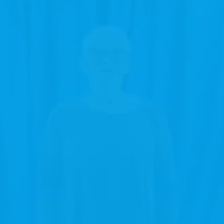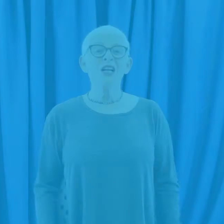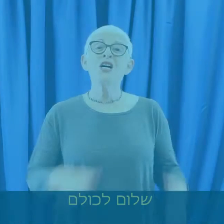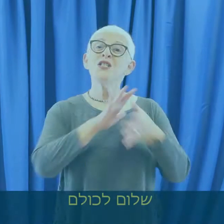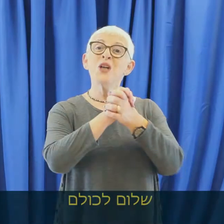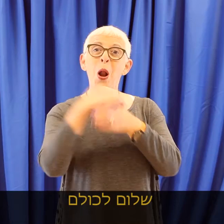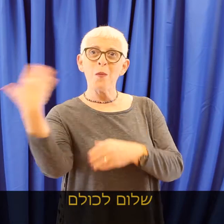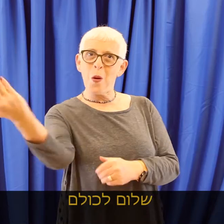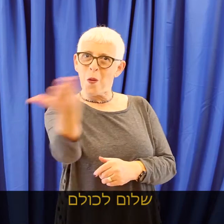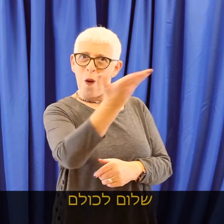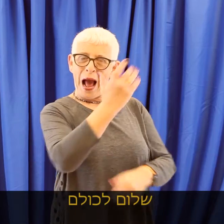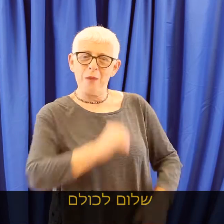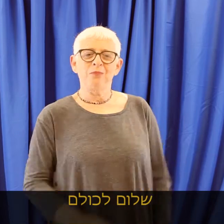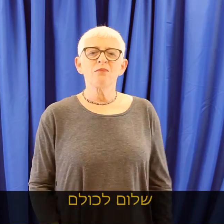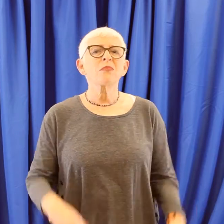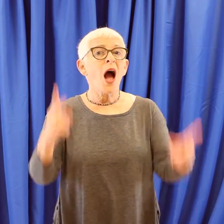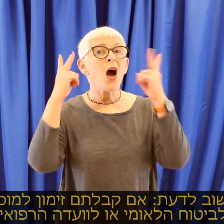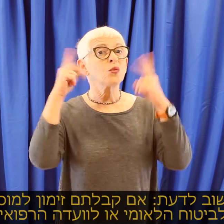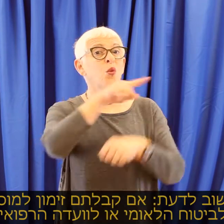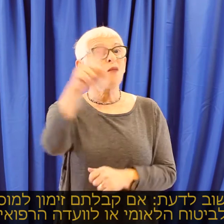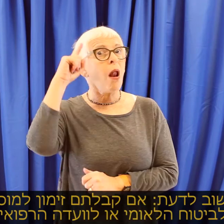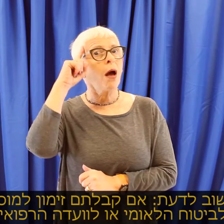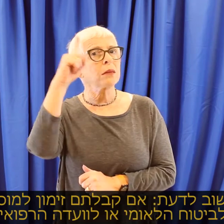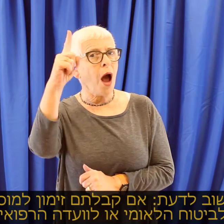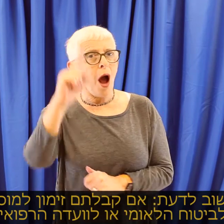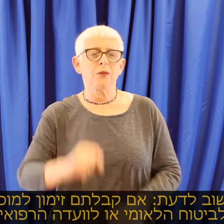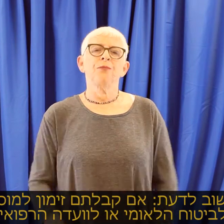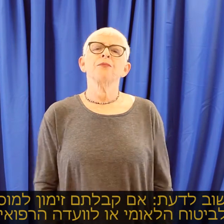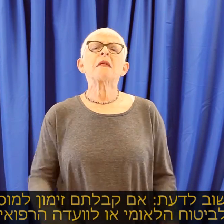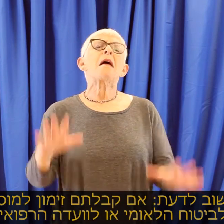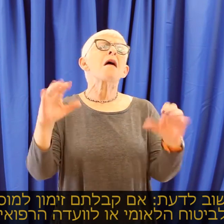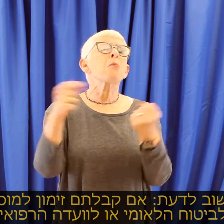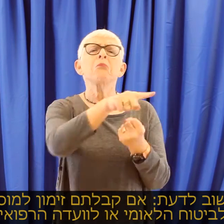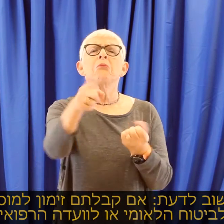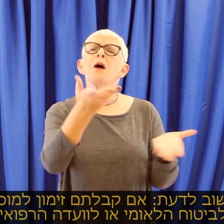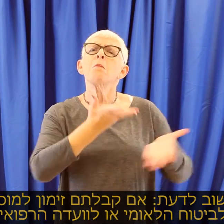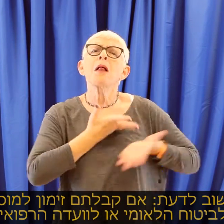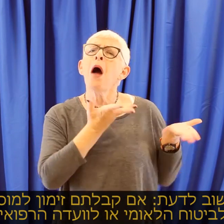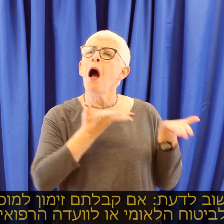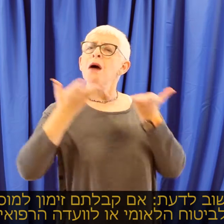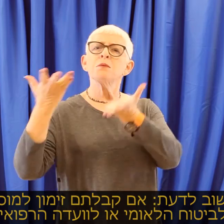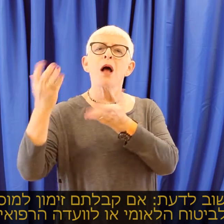שלום לכולם חשוב לדעת אם קיבלתם זימון למוסד לביטוח לאומי